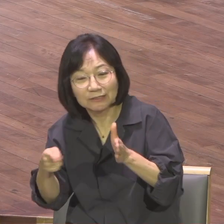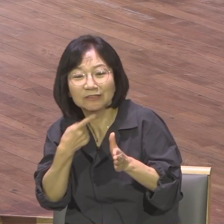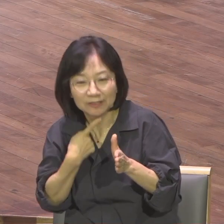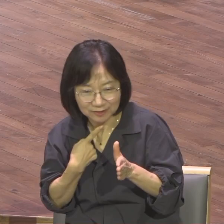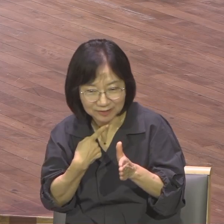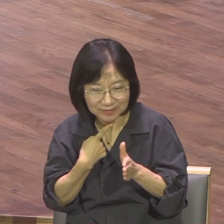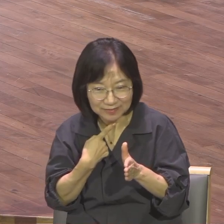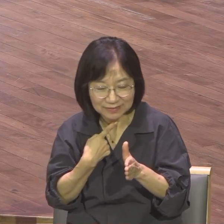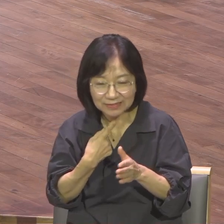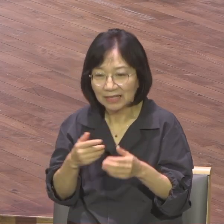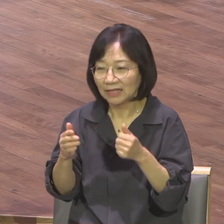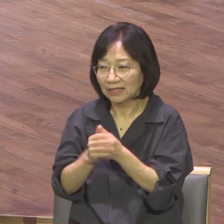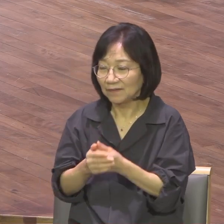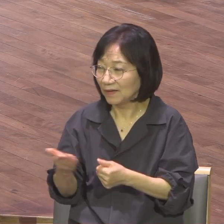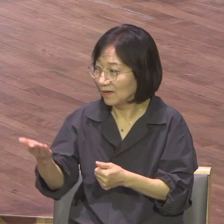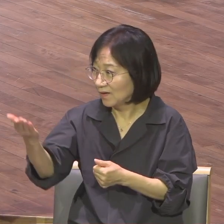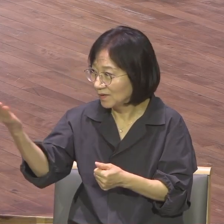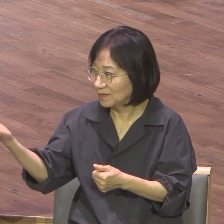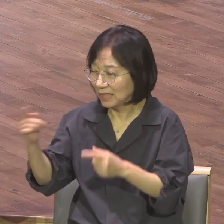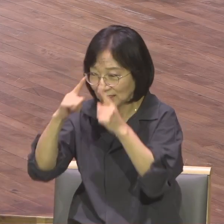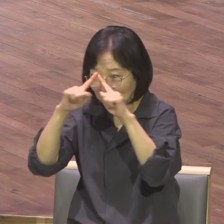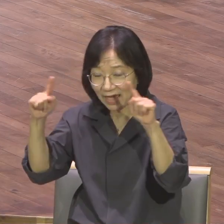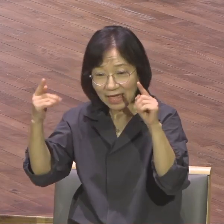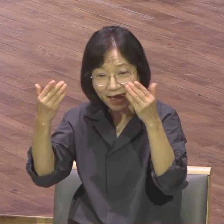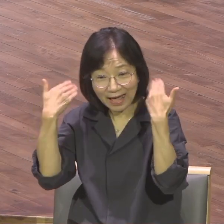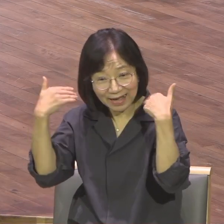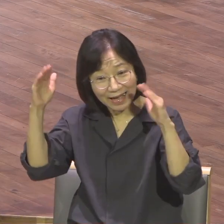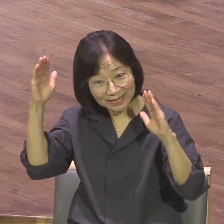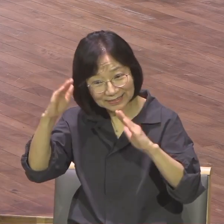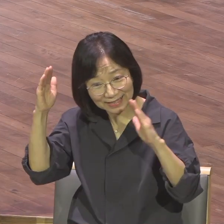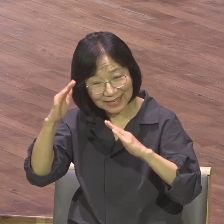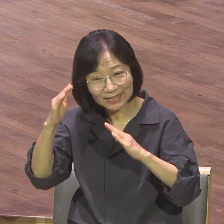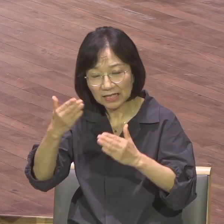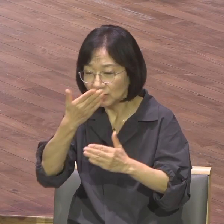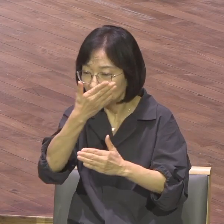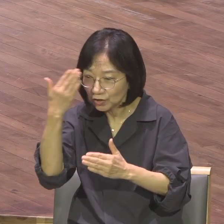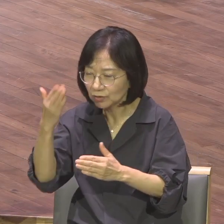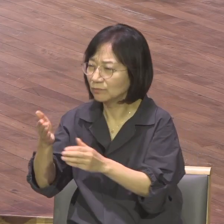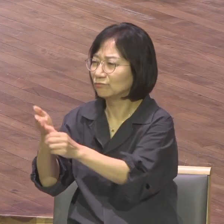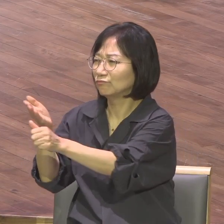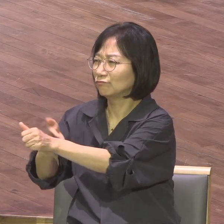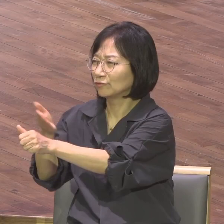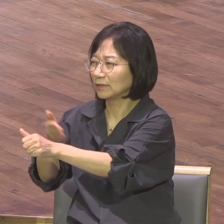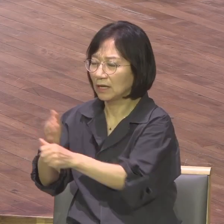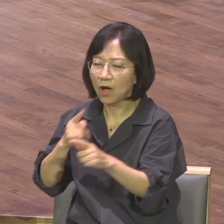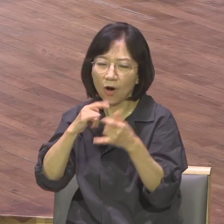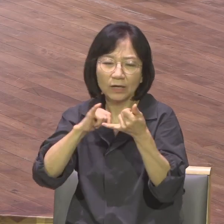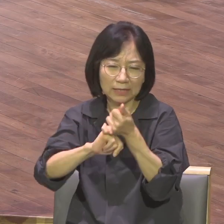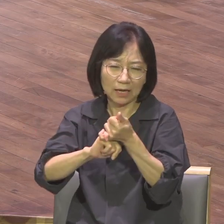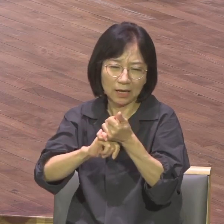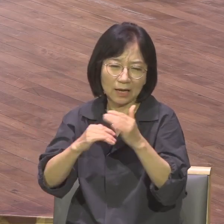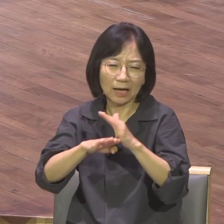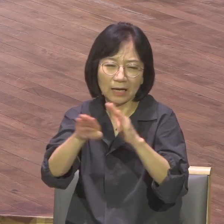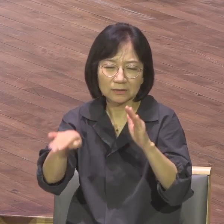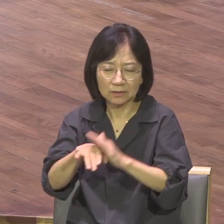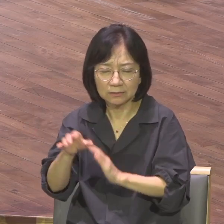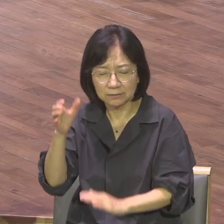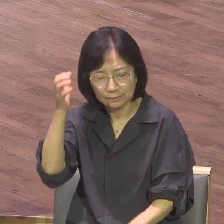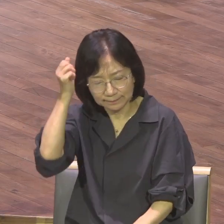원약의 가정을 여러분 꿈꾸시기 바랍니다 제가 얼마 전에 기사를 하나 봤는데요 세상 청년들이 막